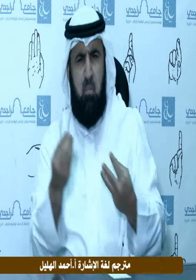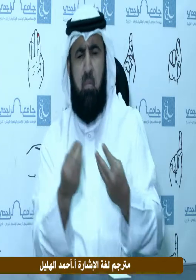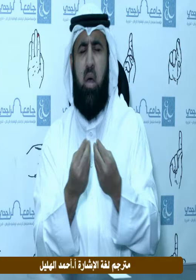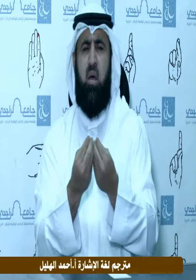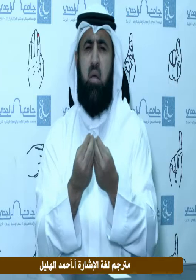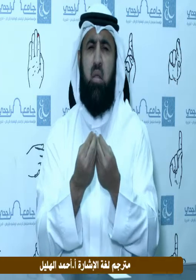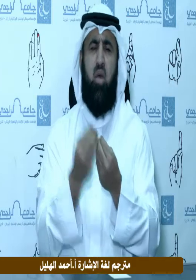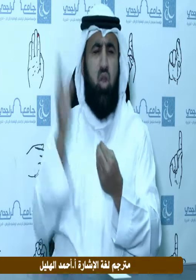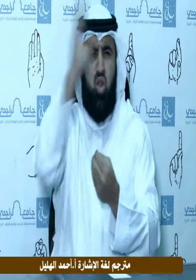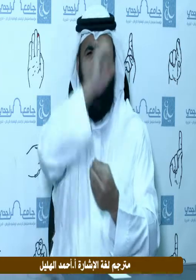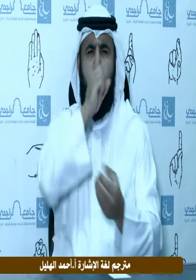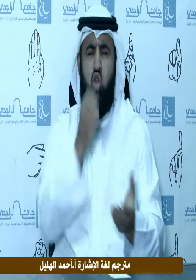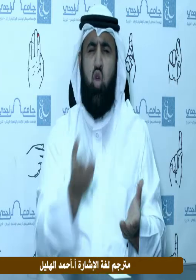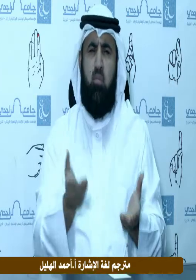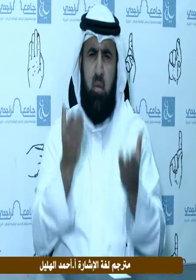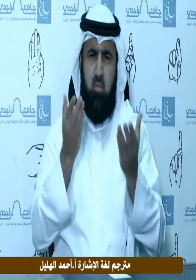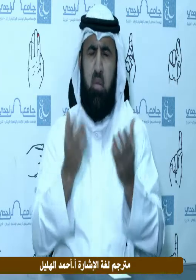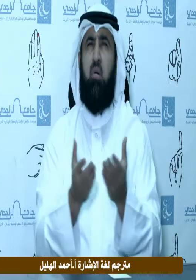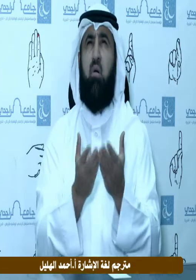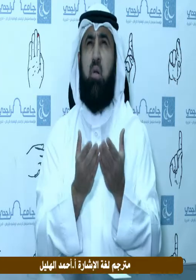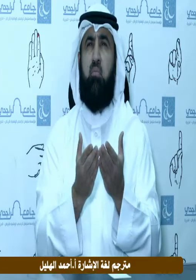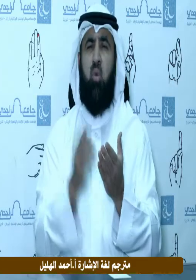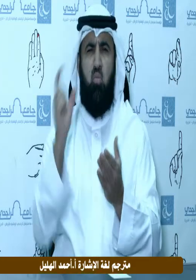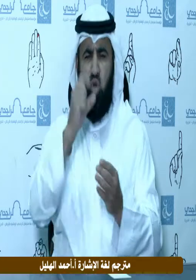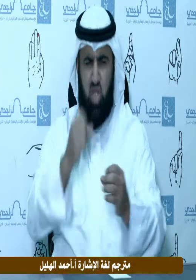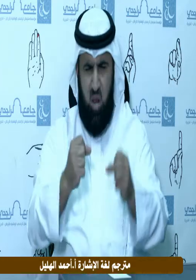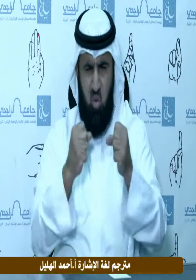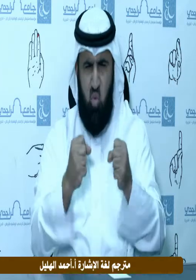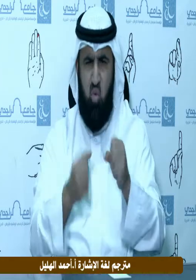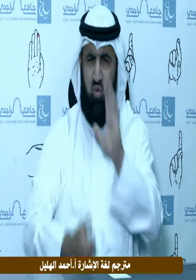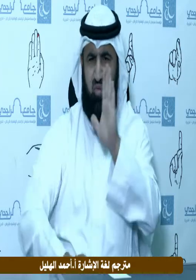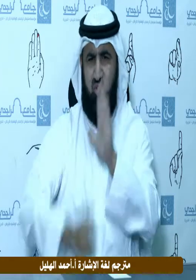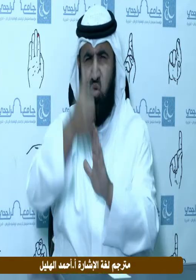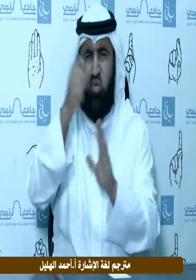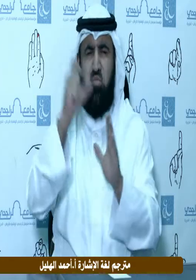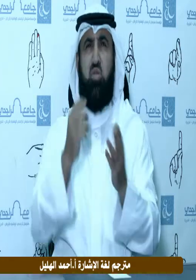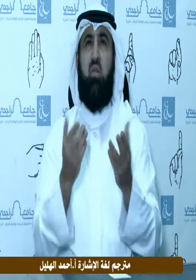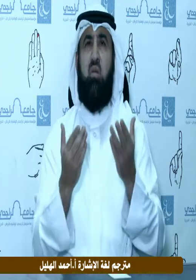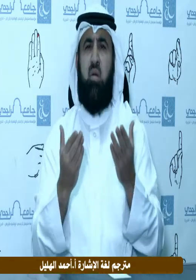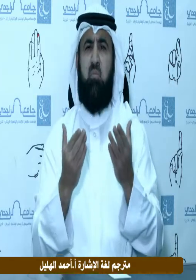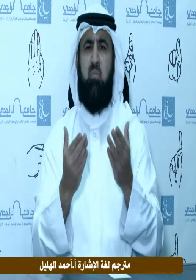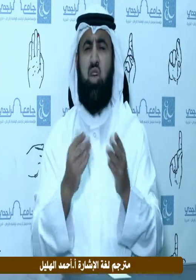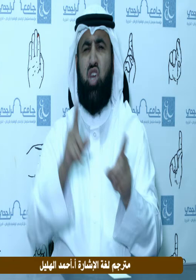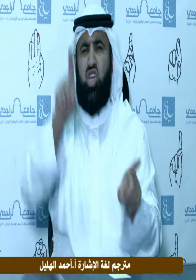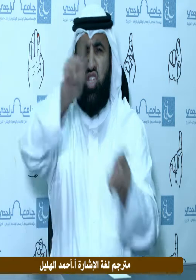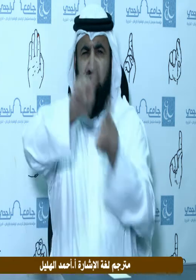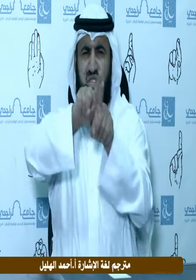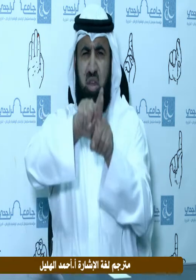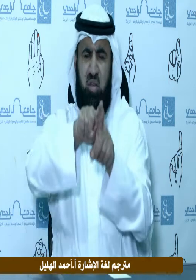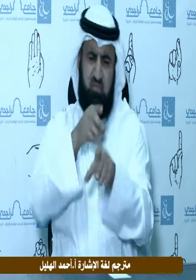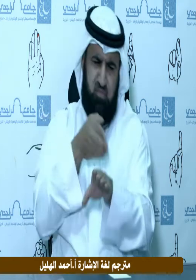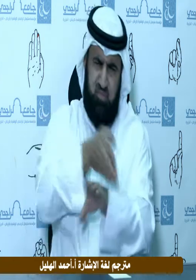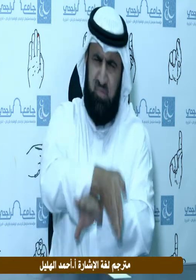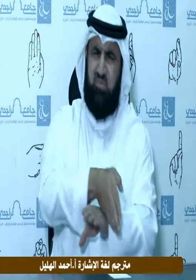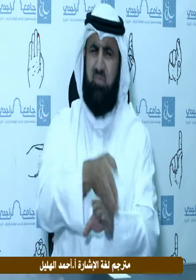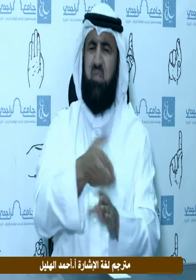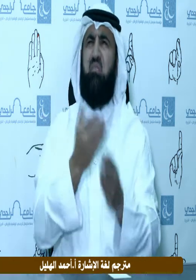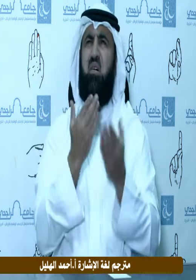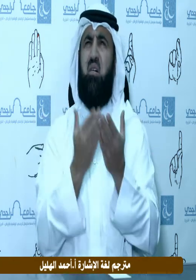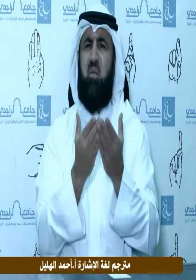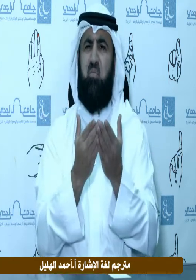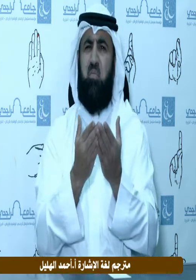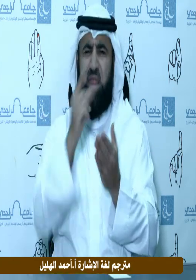طريقتهم إلى يوم الدين اللهم أعز الإسلام وانصور المسلمين وأذل الشرك والمشركين ودمر